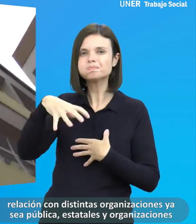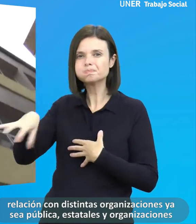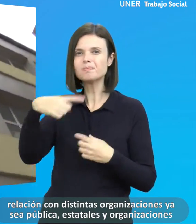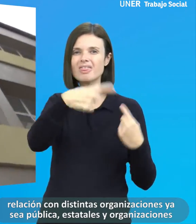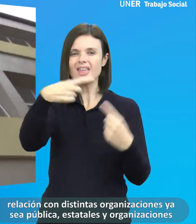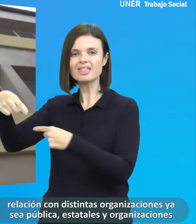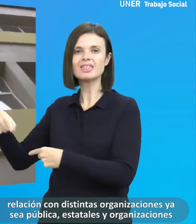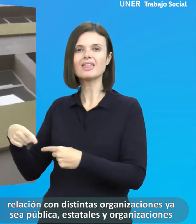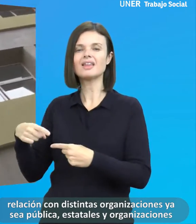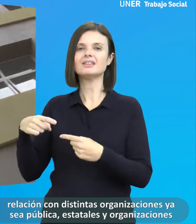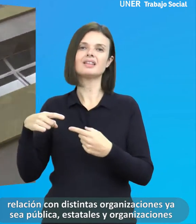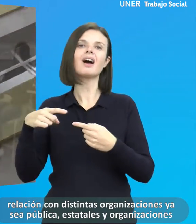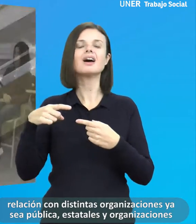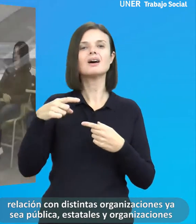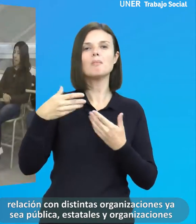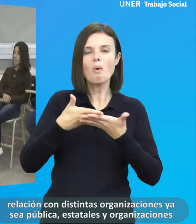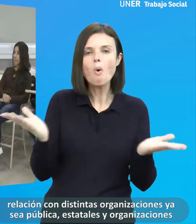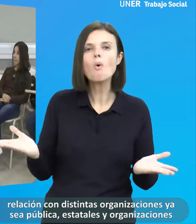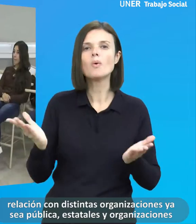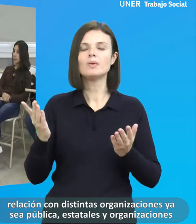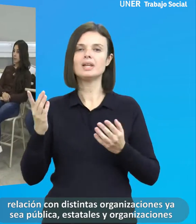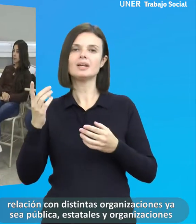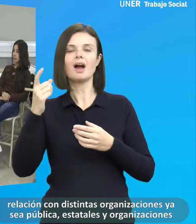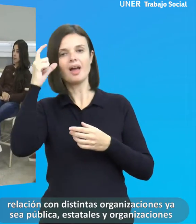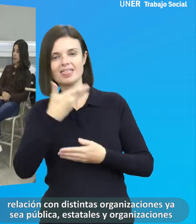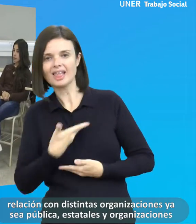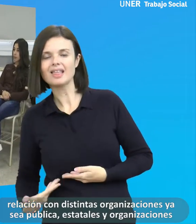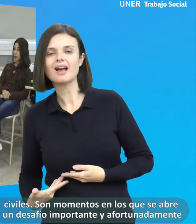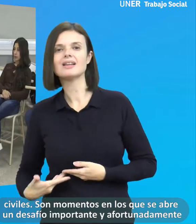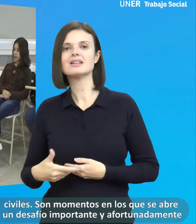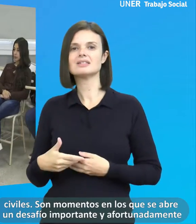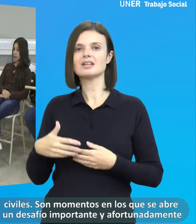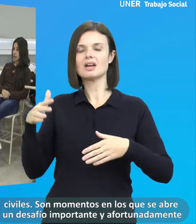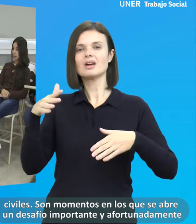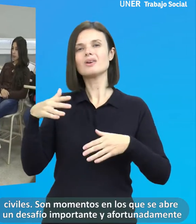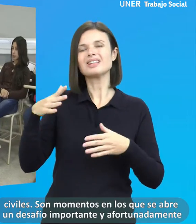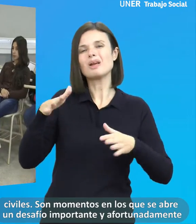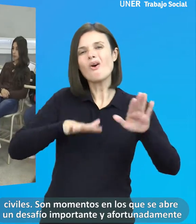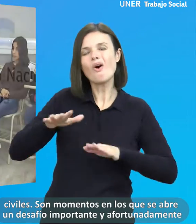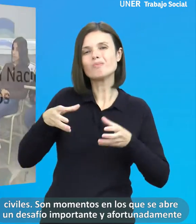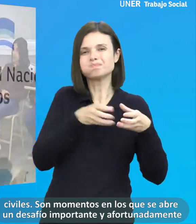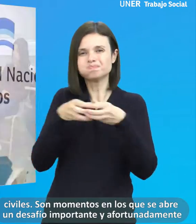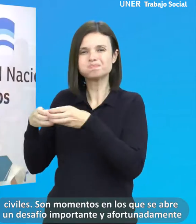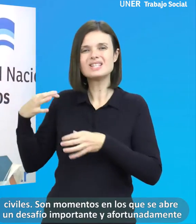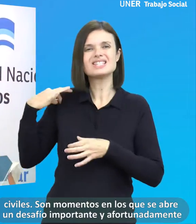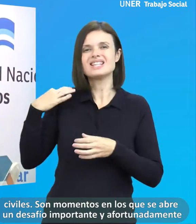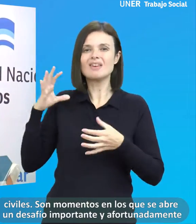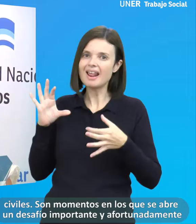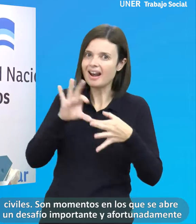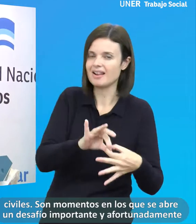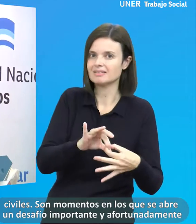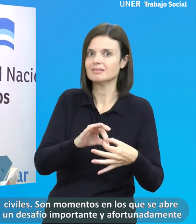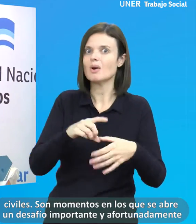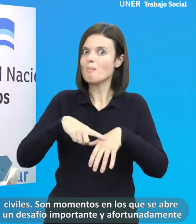organizaciones, ya sea públicas, estatales y organizaciones civiles. Son momentos en los que